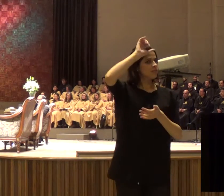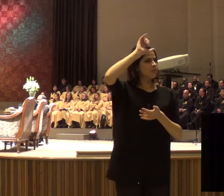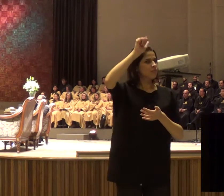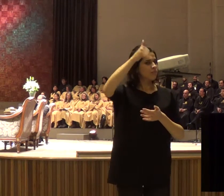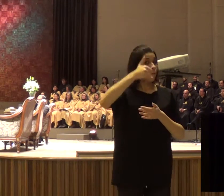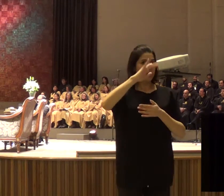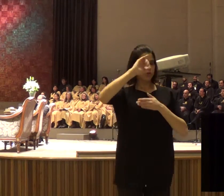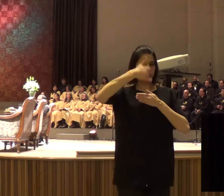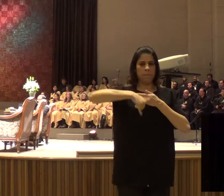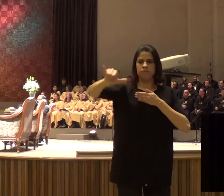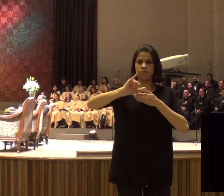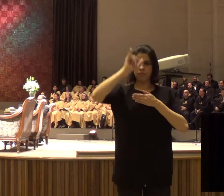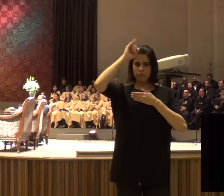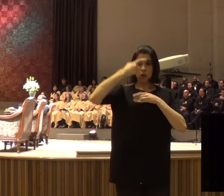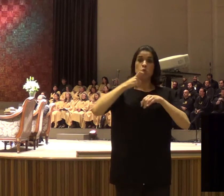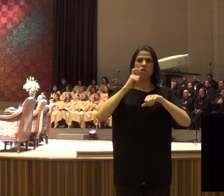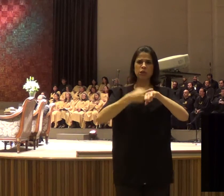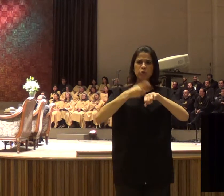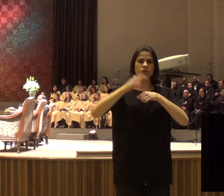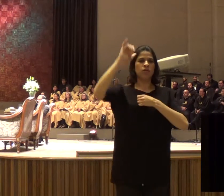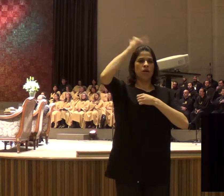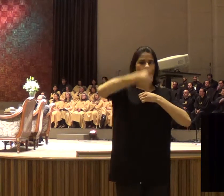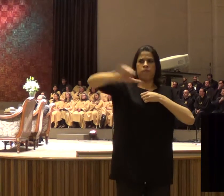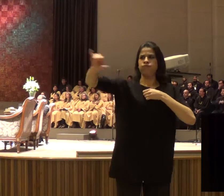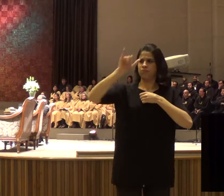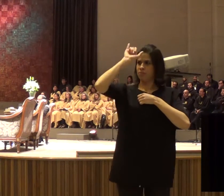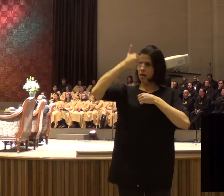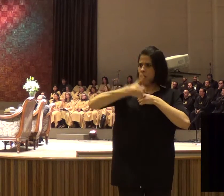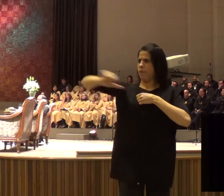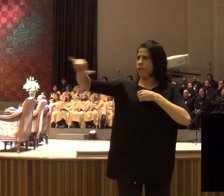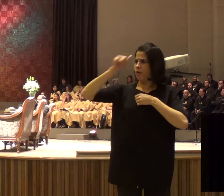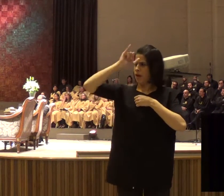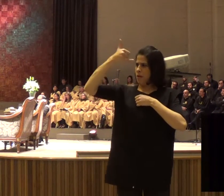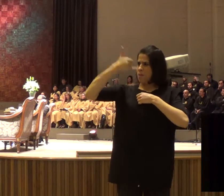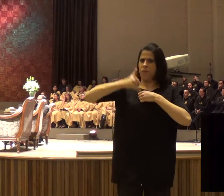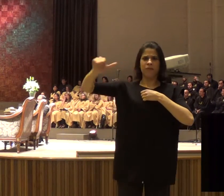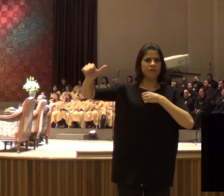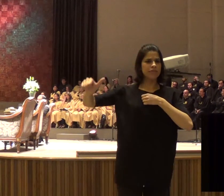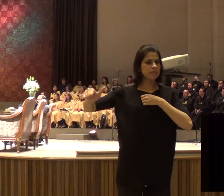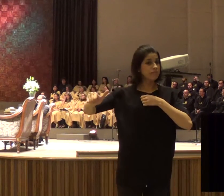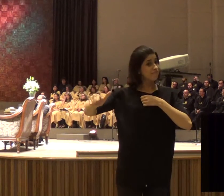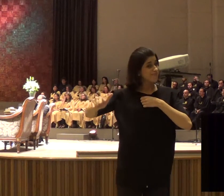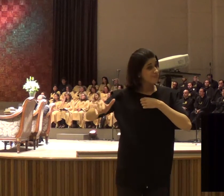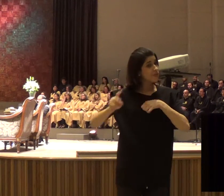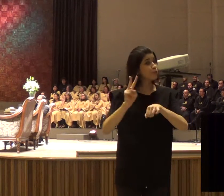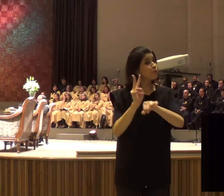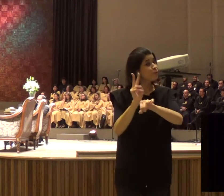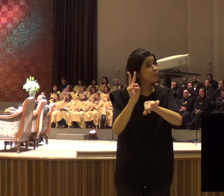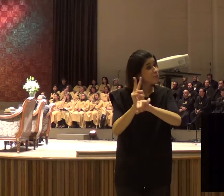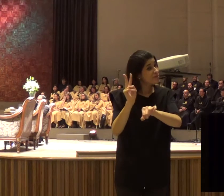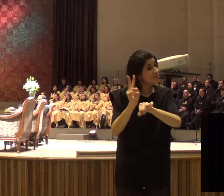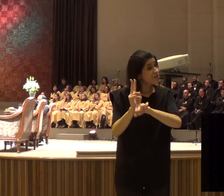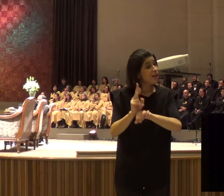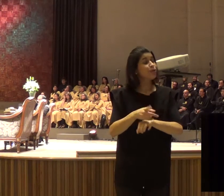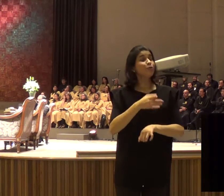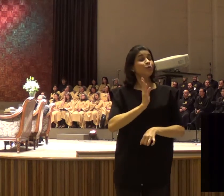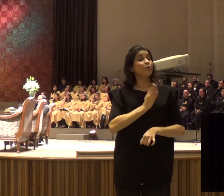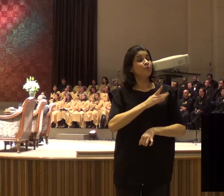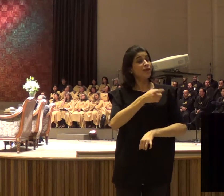através da sua palavra, depois através de pessoas, que às vezes nem sabem, o que está acontecendo na nossa vida, e Deus usa os